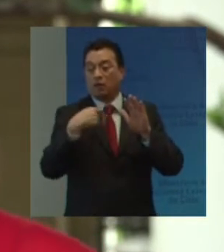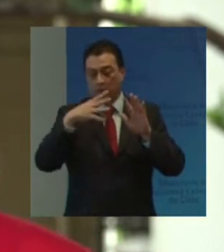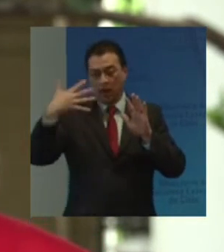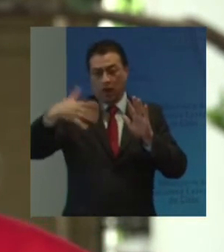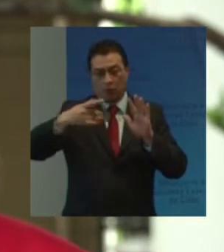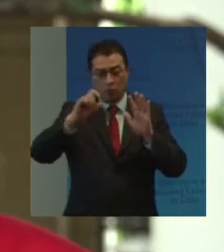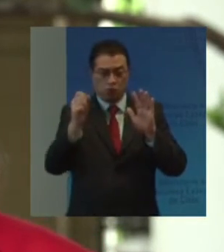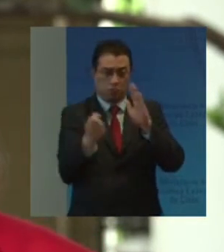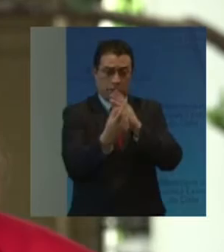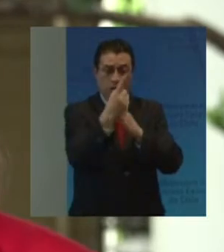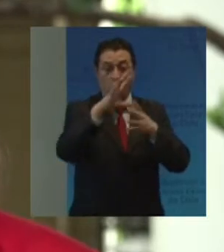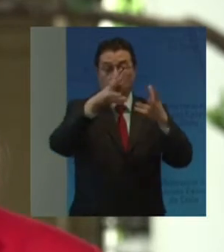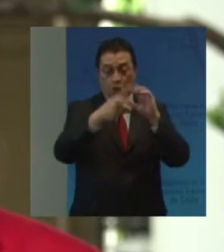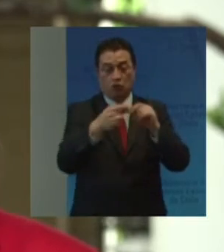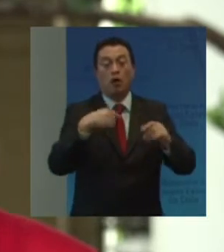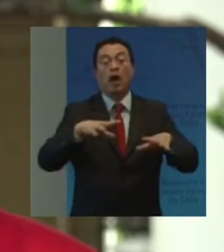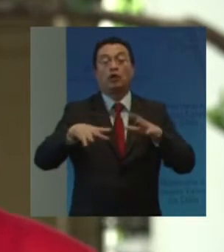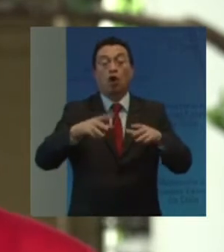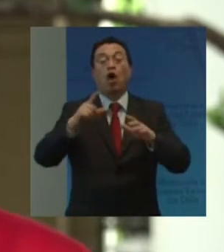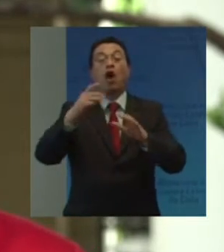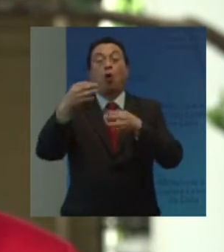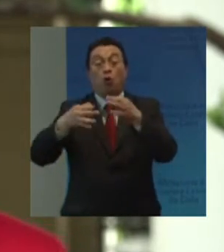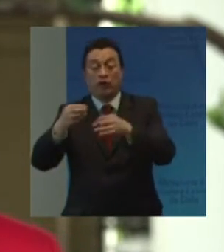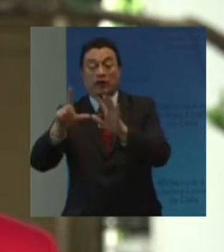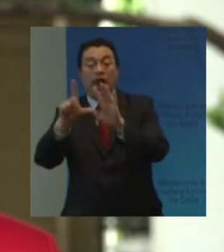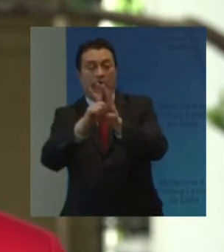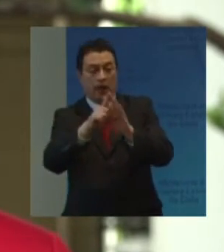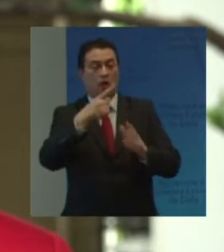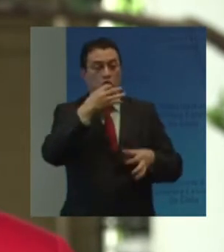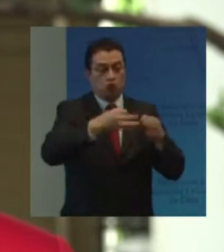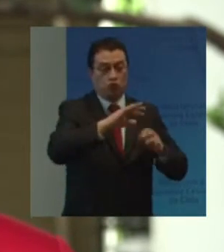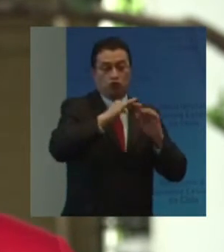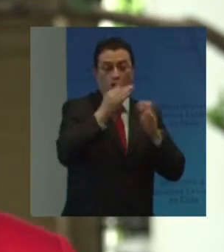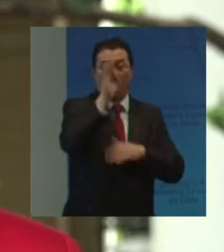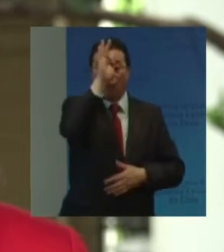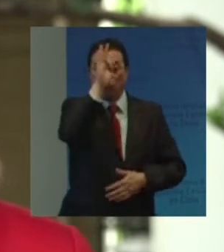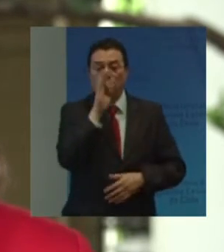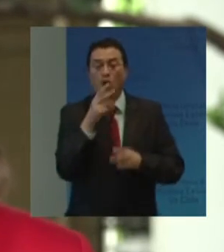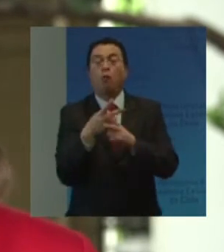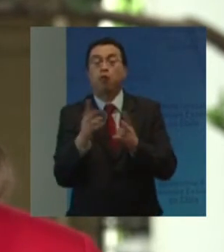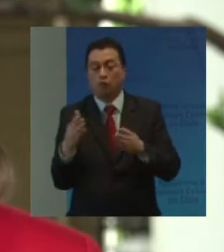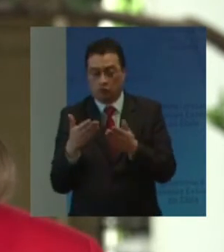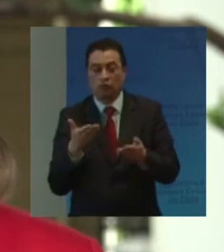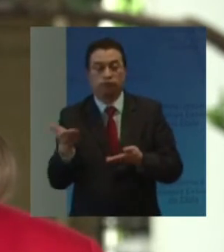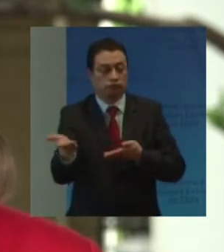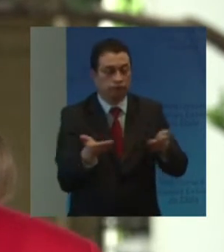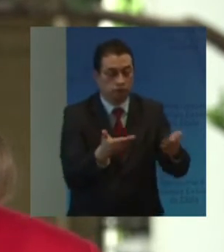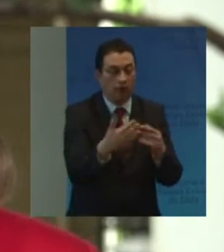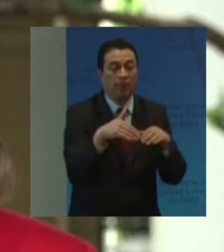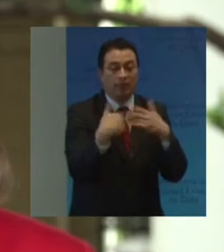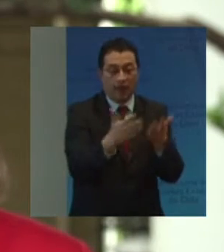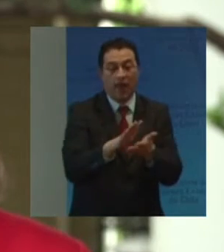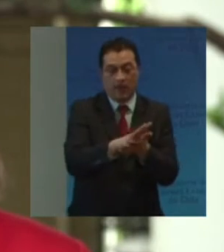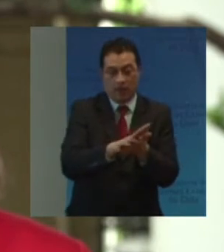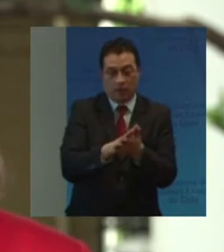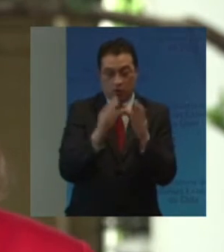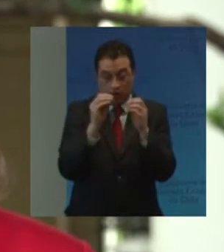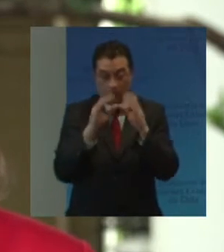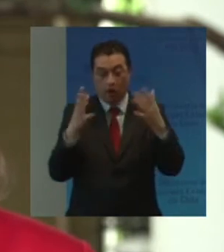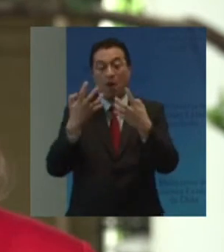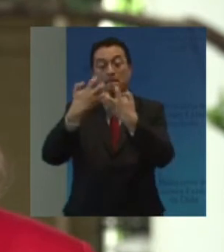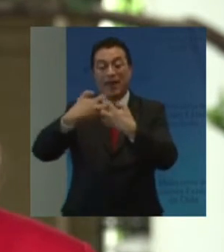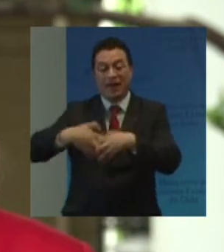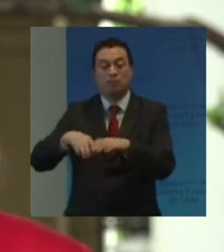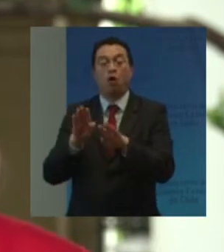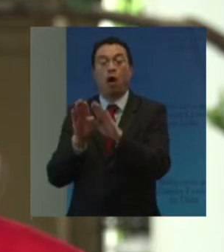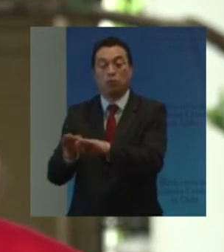dirigido A los actores judiciales Legisladores Y todo tipo De funcionarios públicos A fin de proveerles Ejemplos concretos Sobre mecanismos